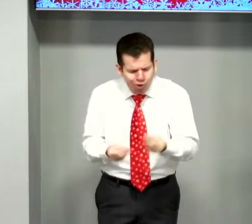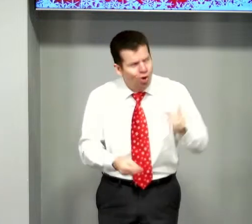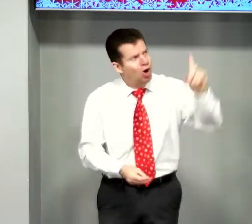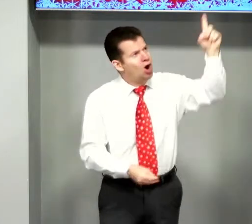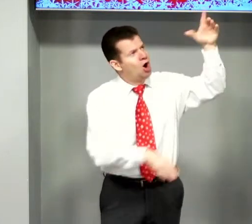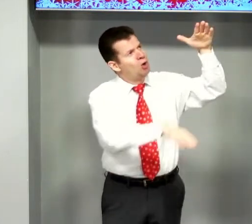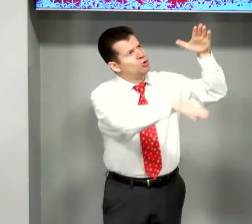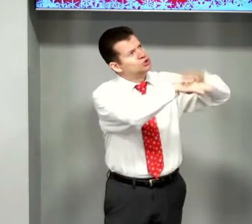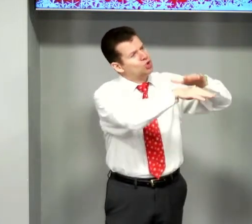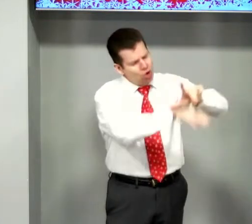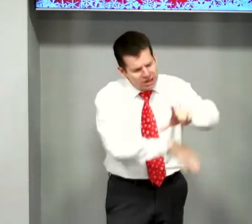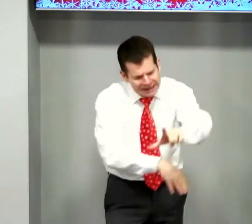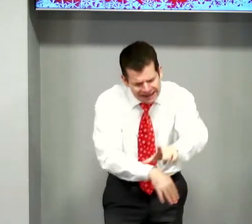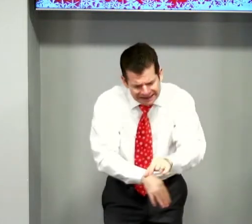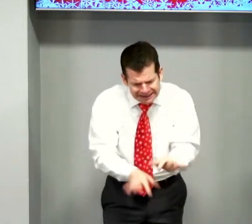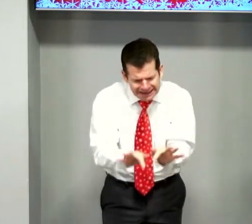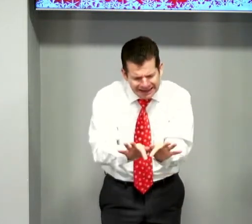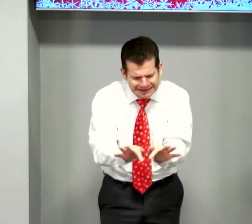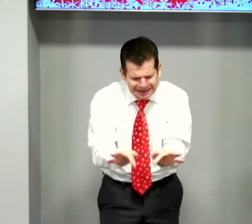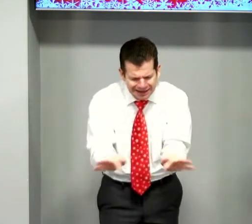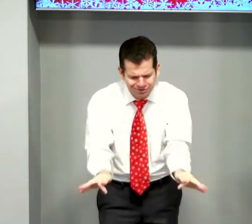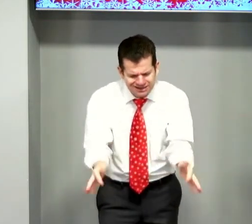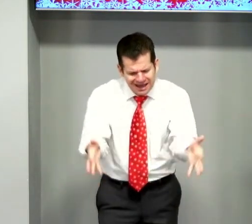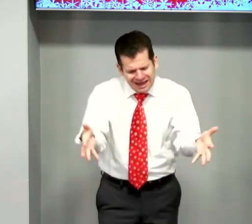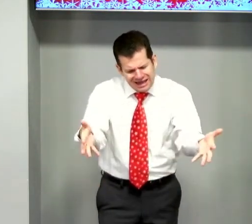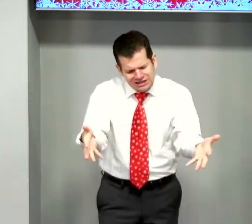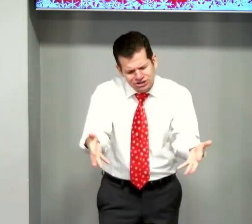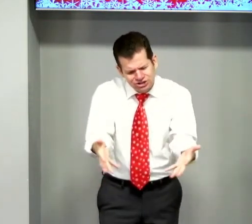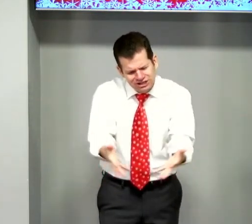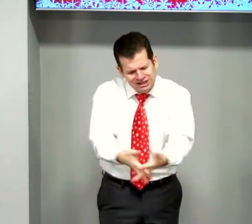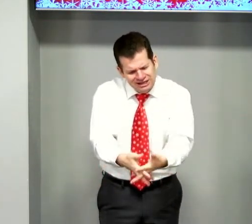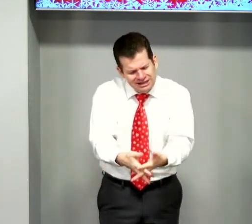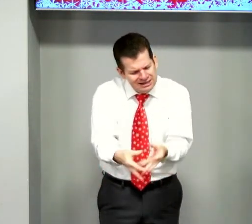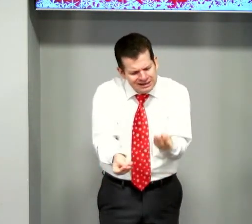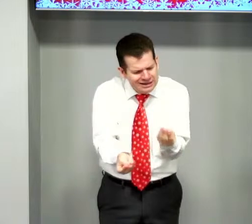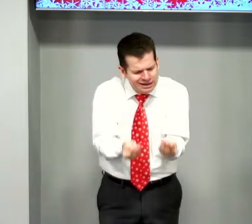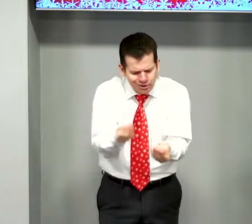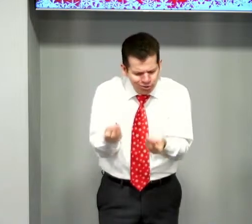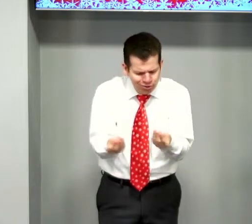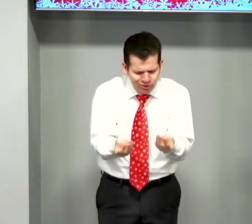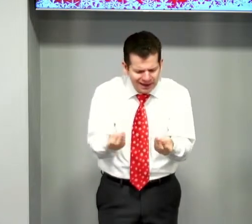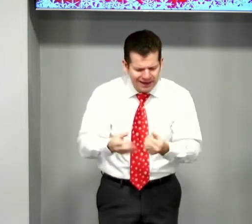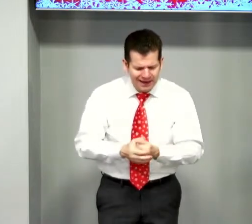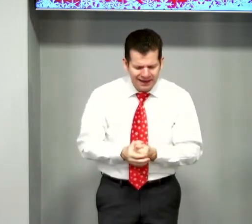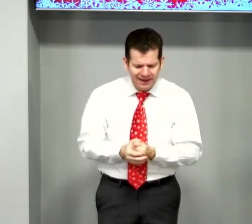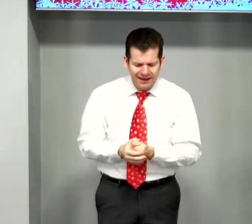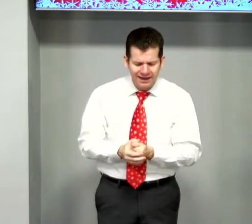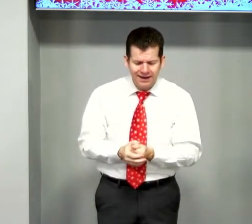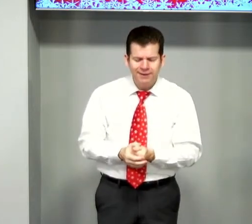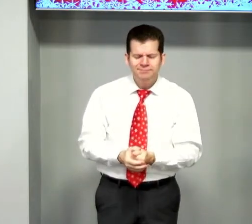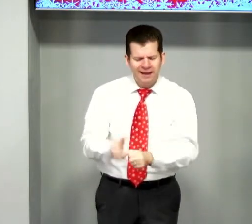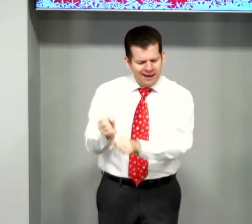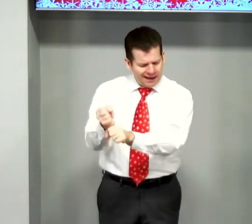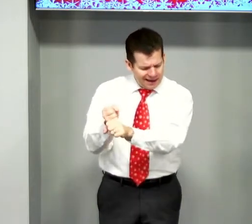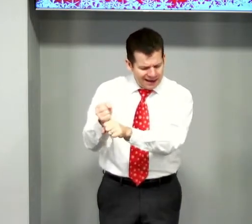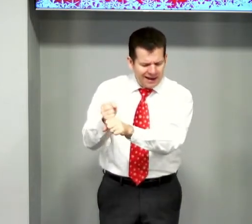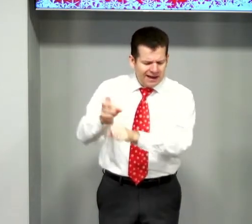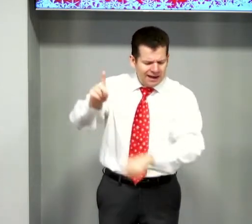Como escolheria Deus, Este lugar, Há